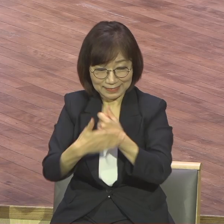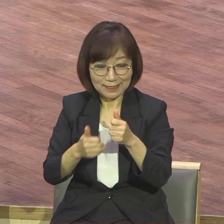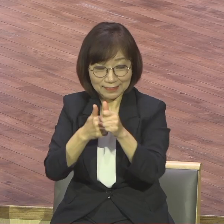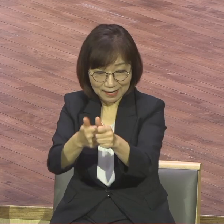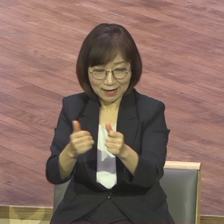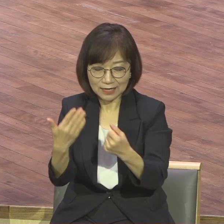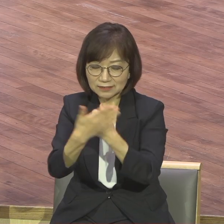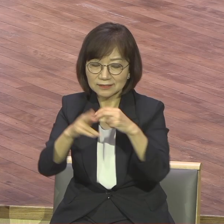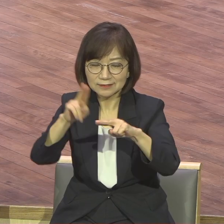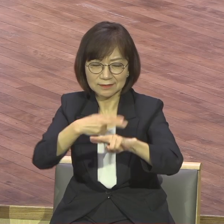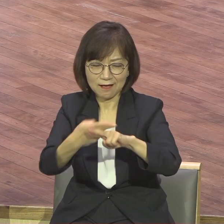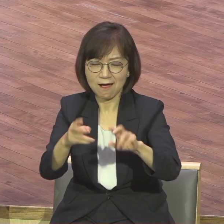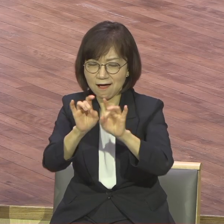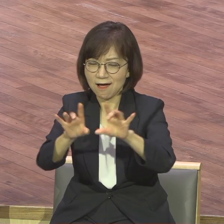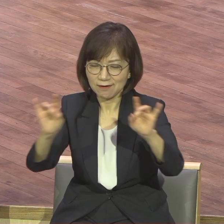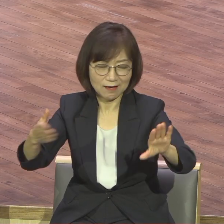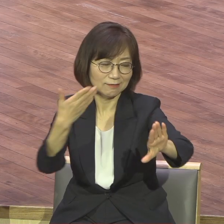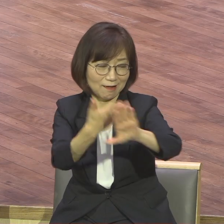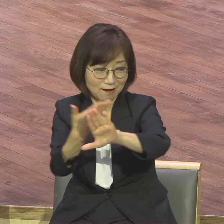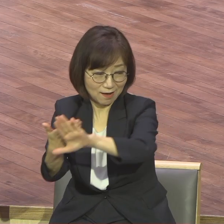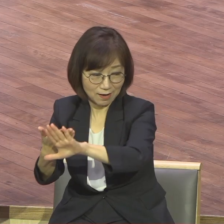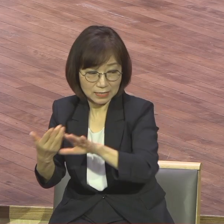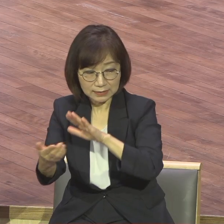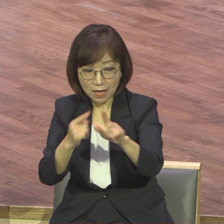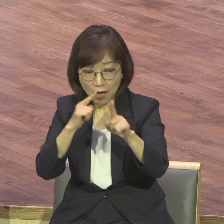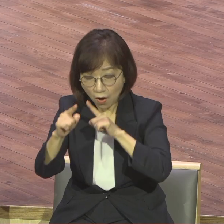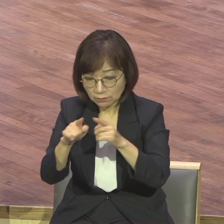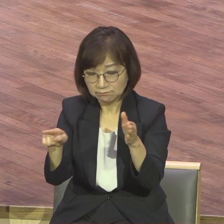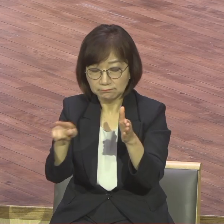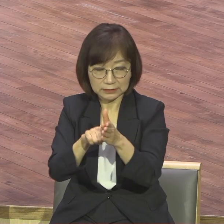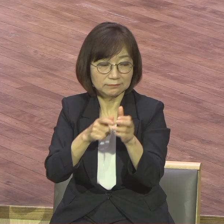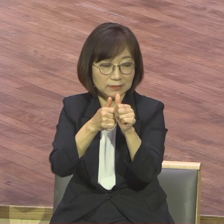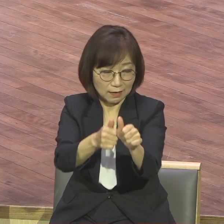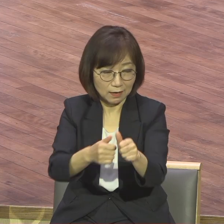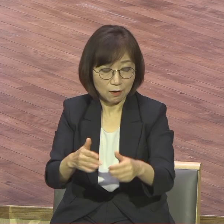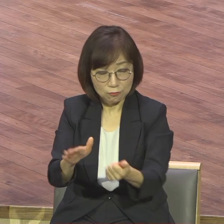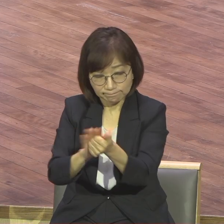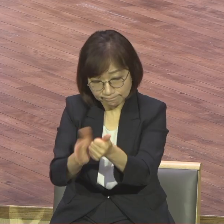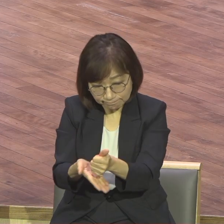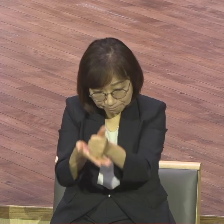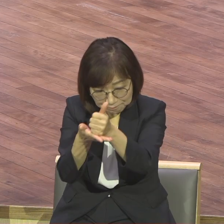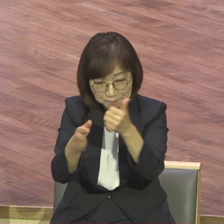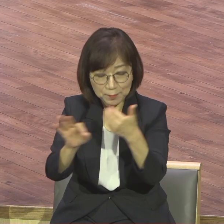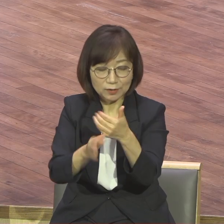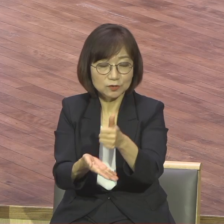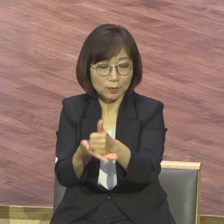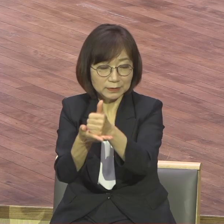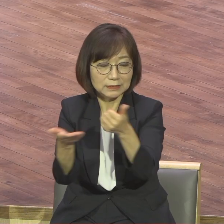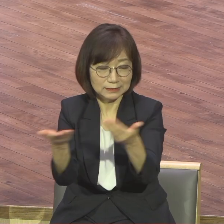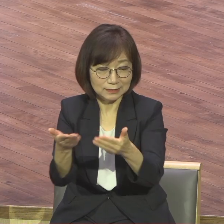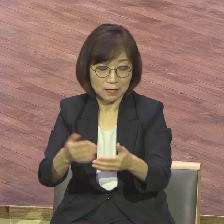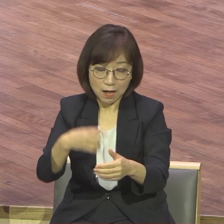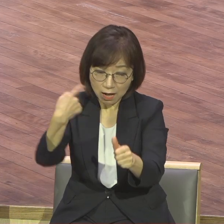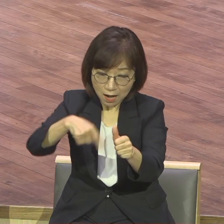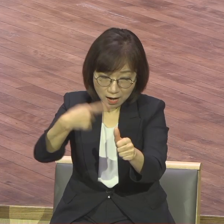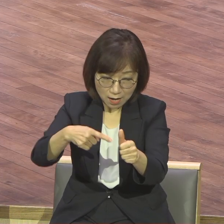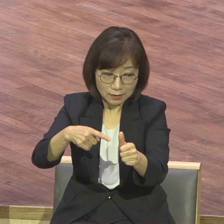은사가 각각 다르니 혹 예언이면 믿음의 분수대로 혹 섬기면 일이면 섬기는 일로 혹 가르치는 자면